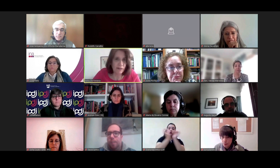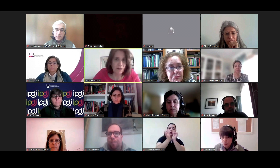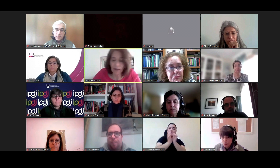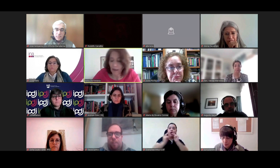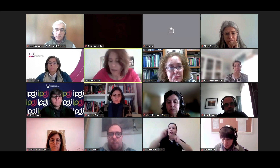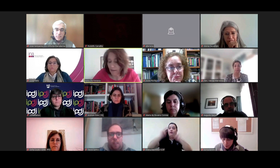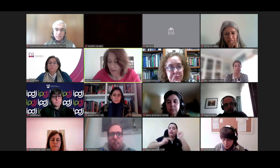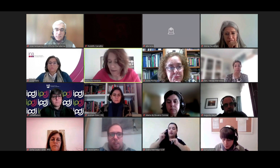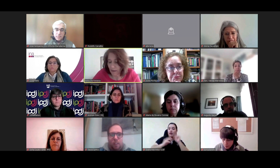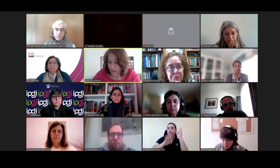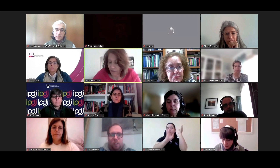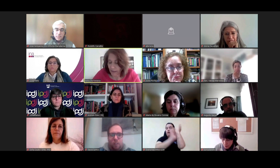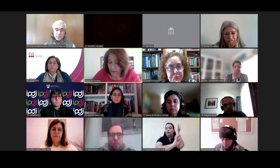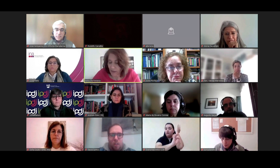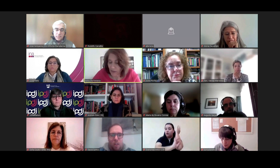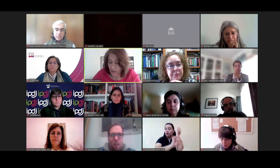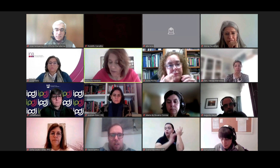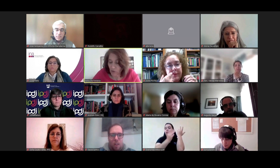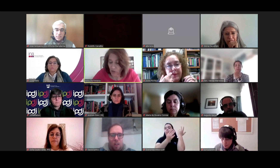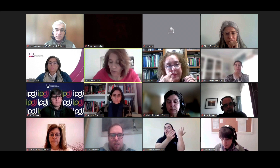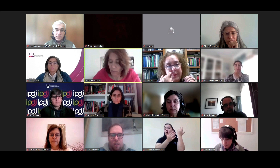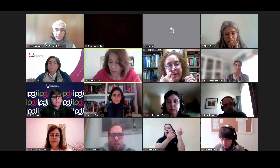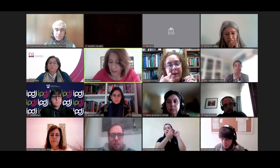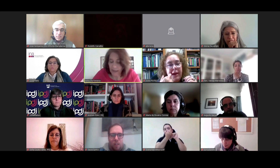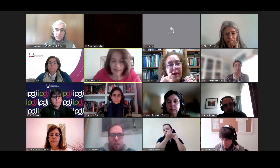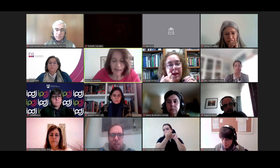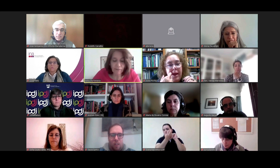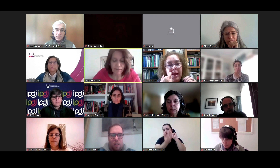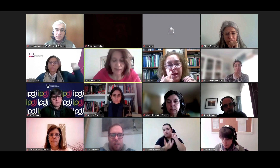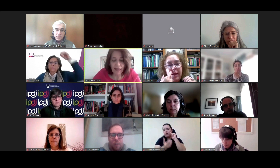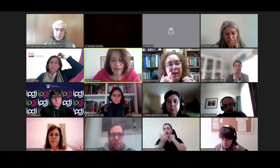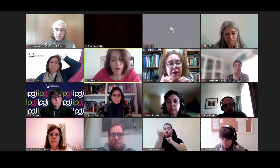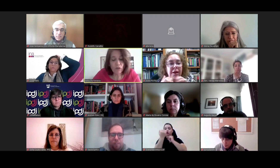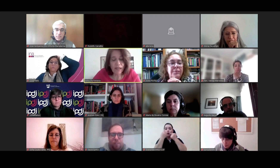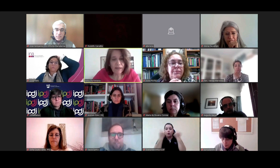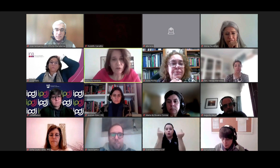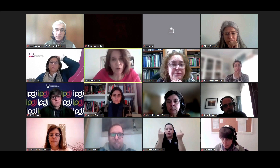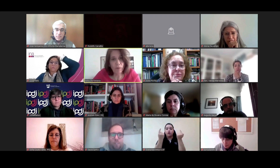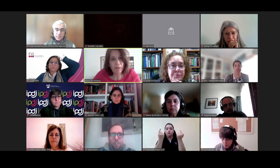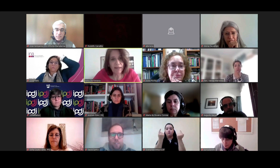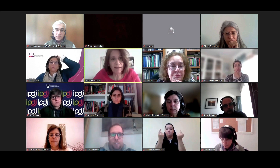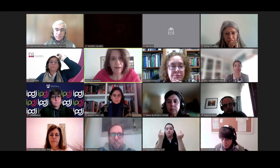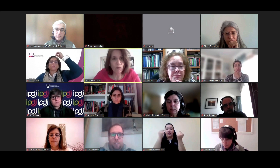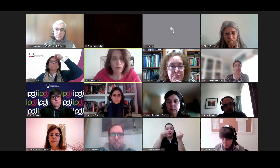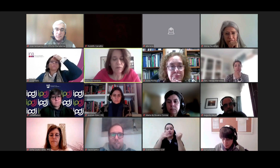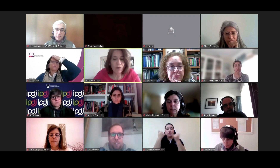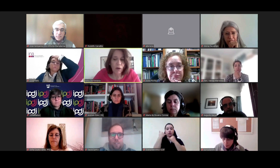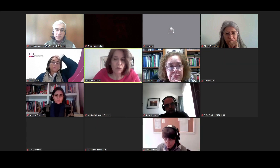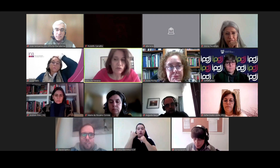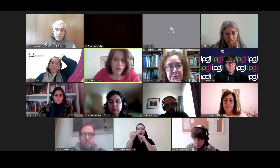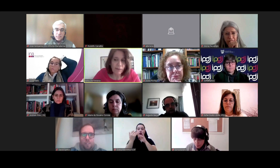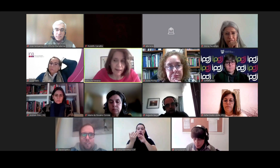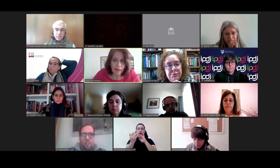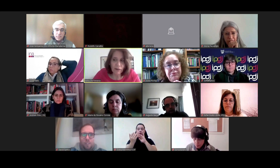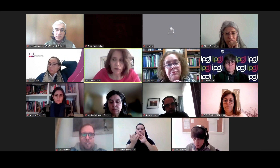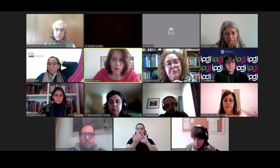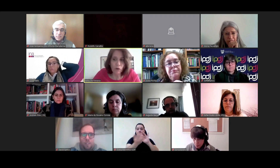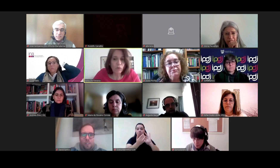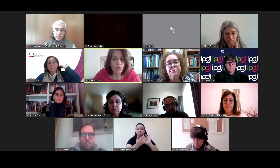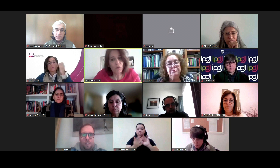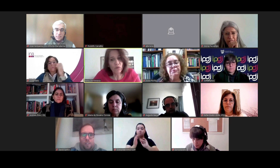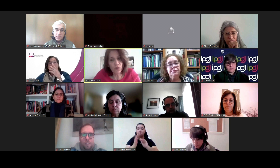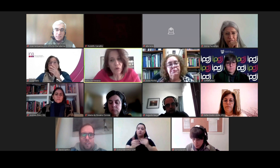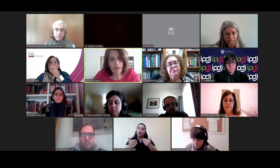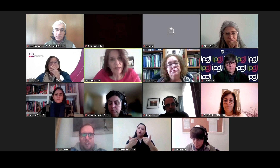juntas e de várias instituições públicas esses contactos nos permitem um trabalho